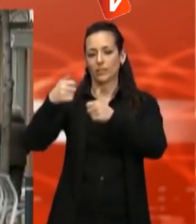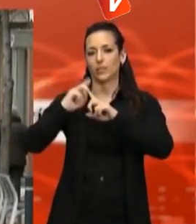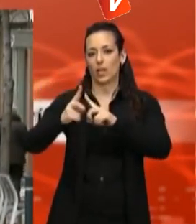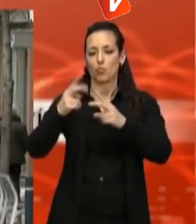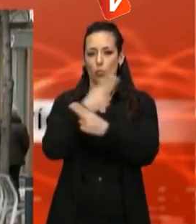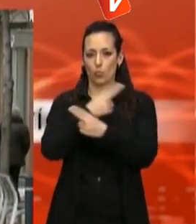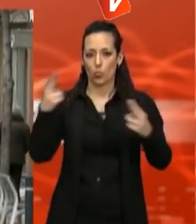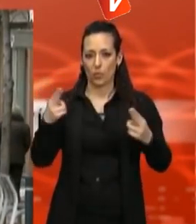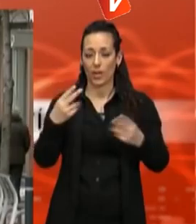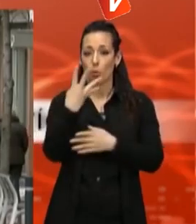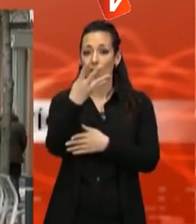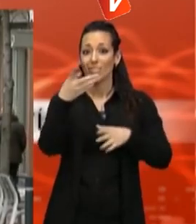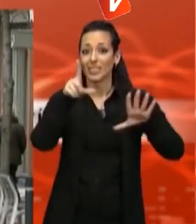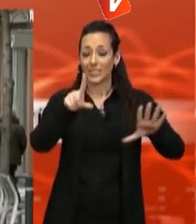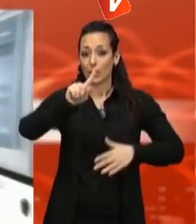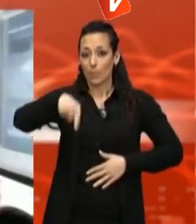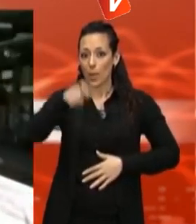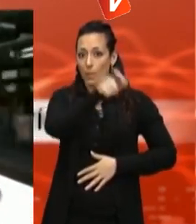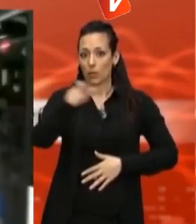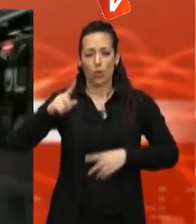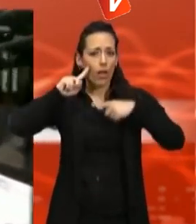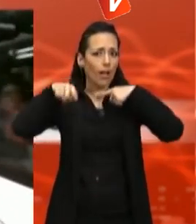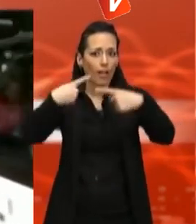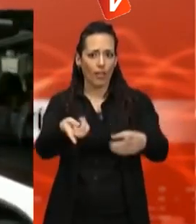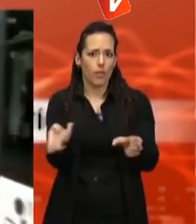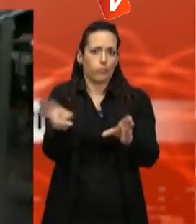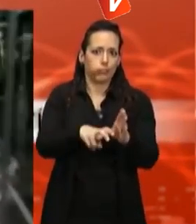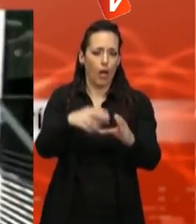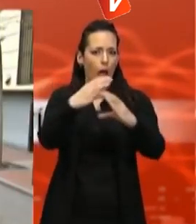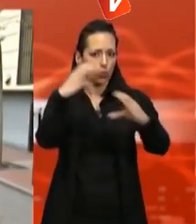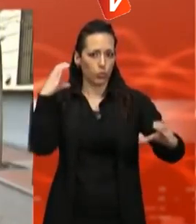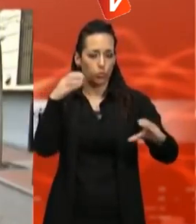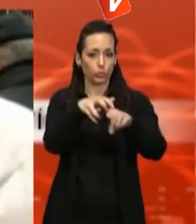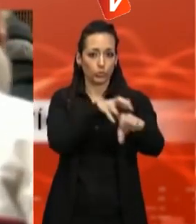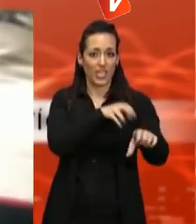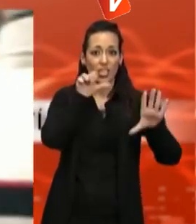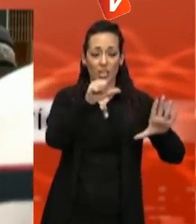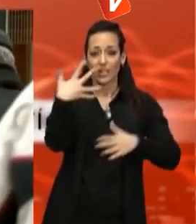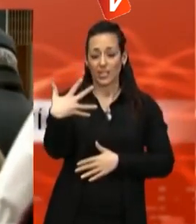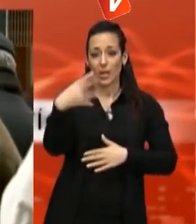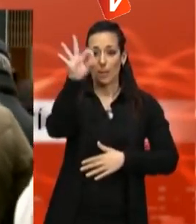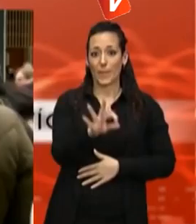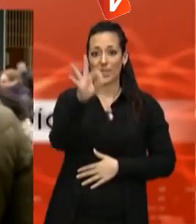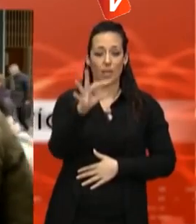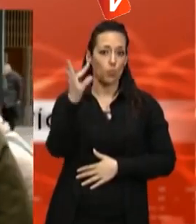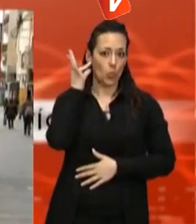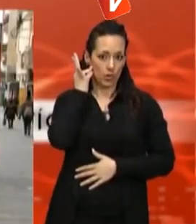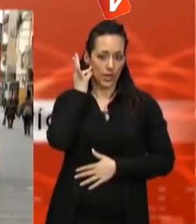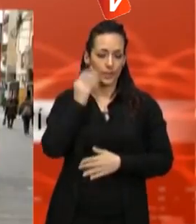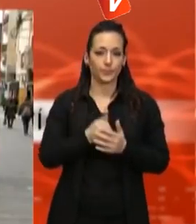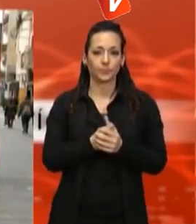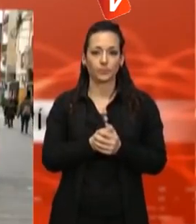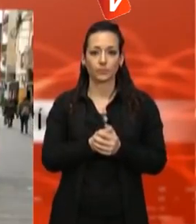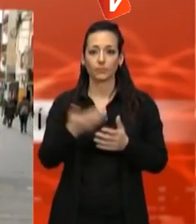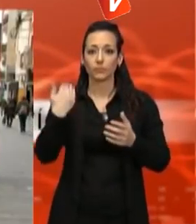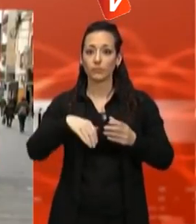47.000 persones viatgen diàriament amb els autobusos urbans. El 65% són dones, majoritàriament entre 20 i 60 anys. Del